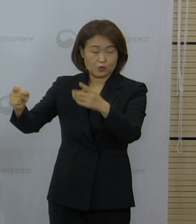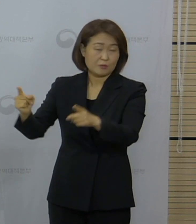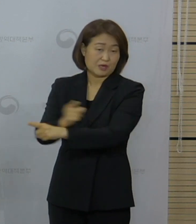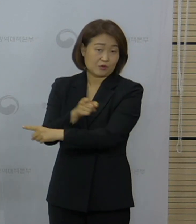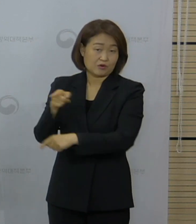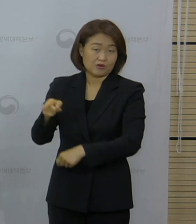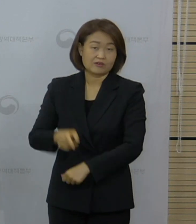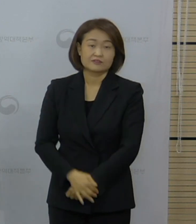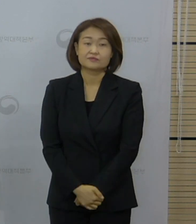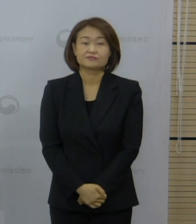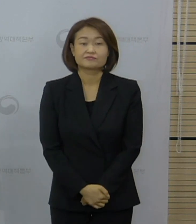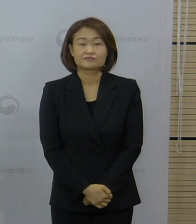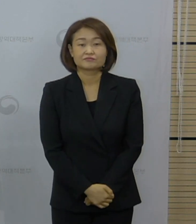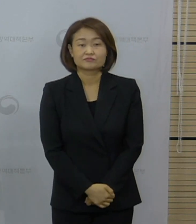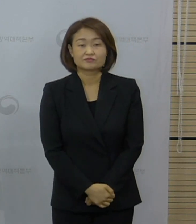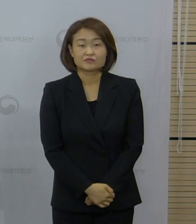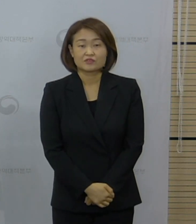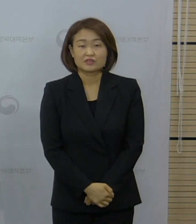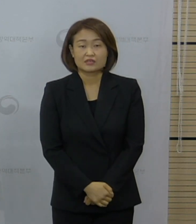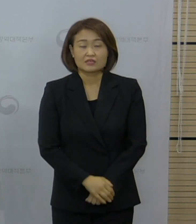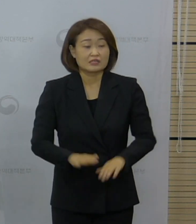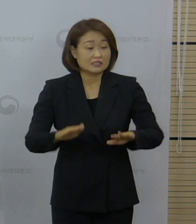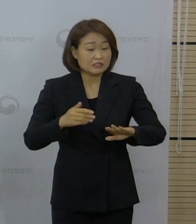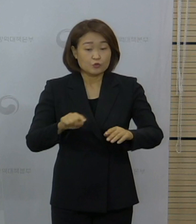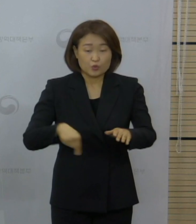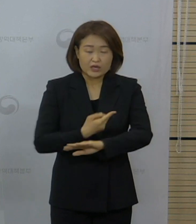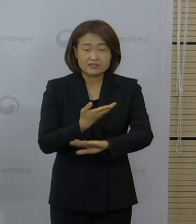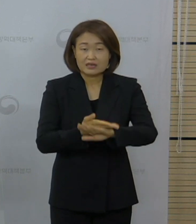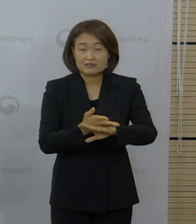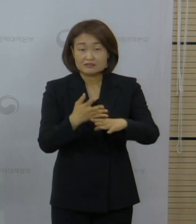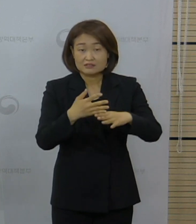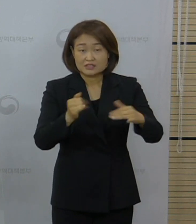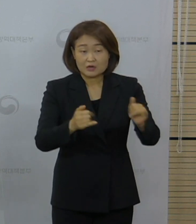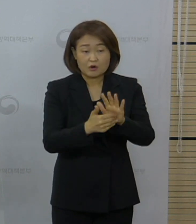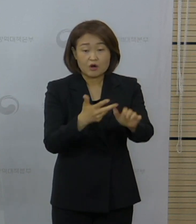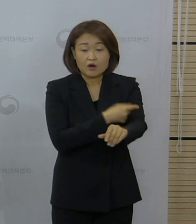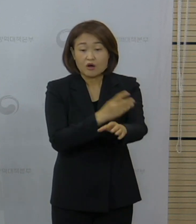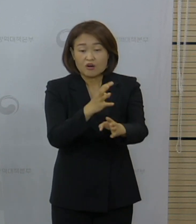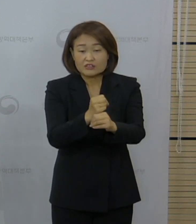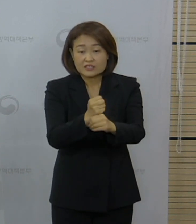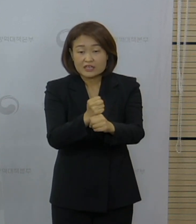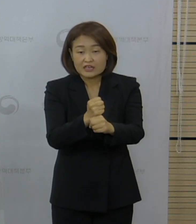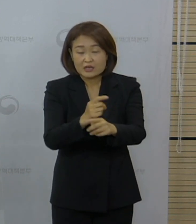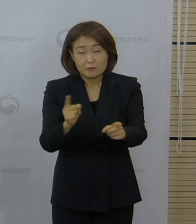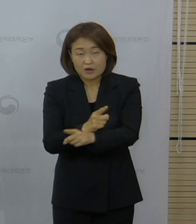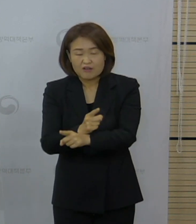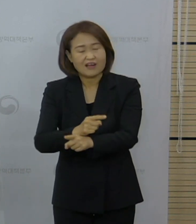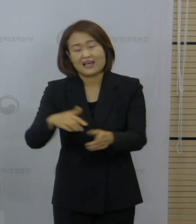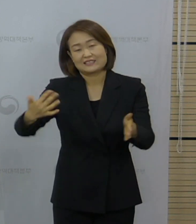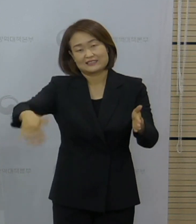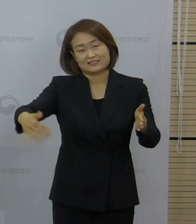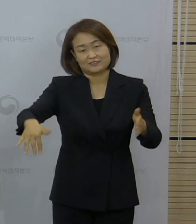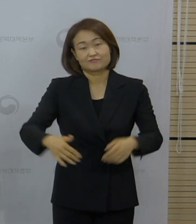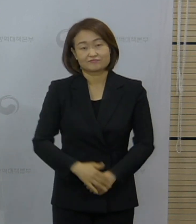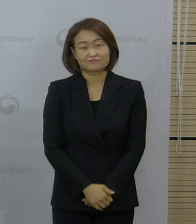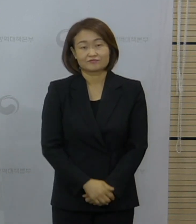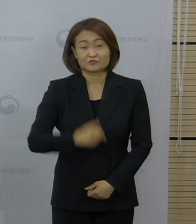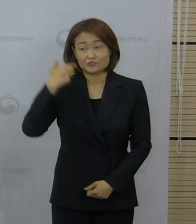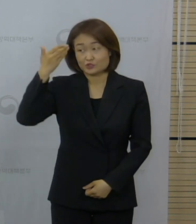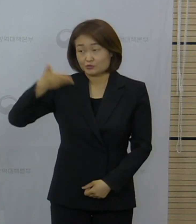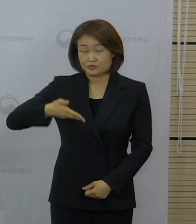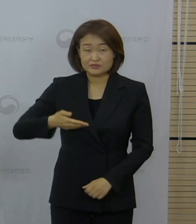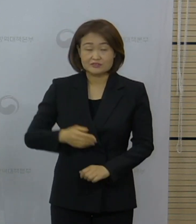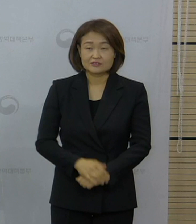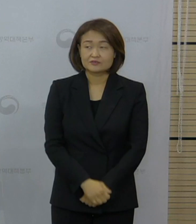대상군에 대한 접종 일정 변경은 현재까지는 없습니다. 네, 다음 질문 드리겠습니다.